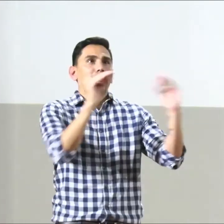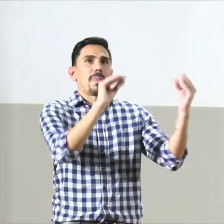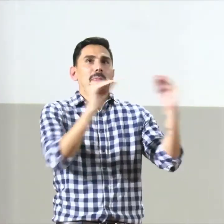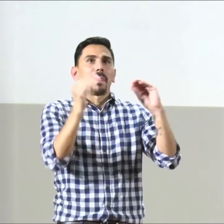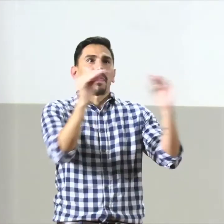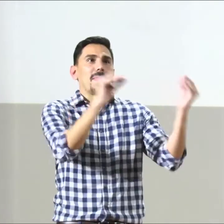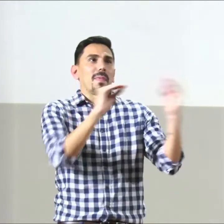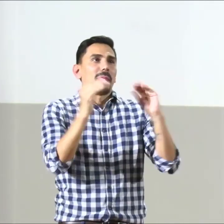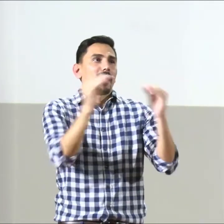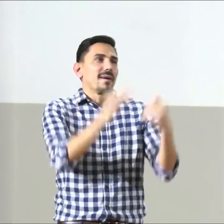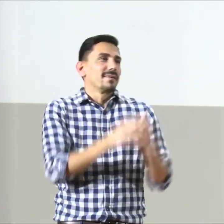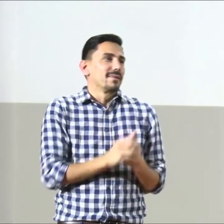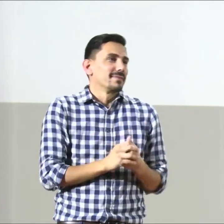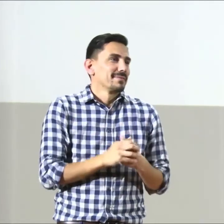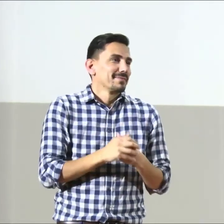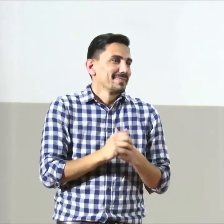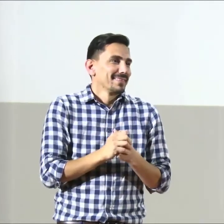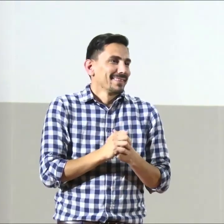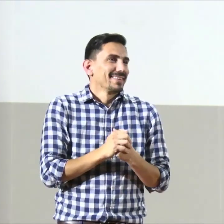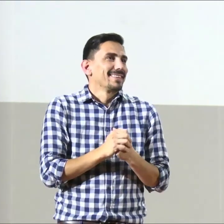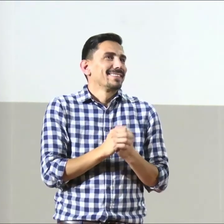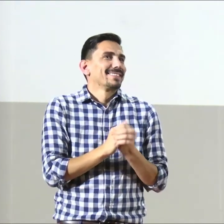Algunos aún todavía están en el auditorio hablando.